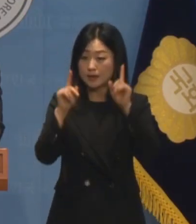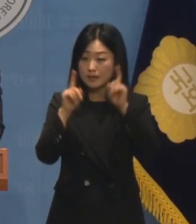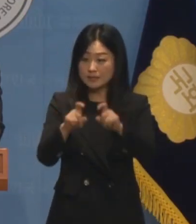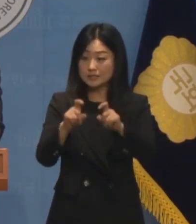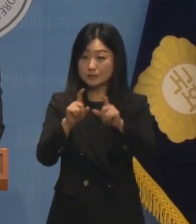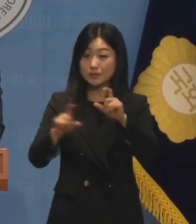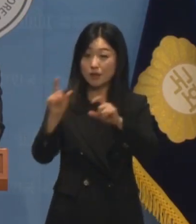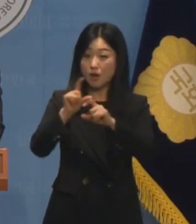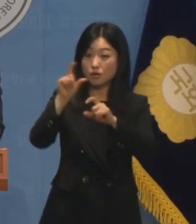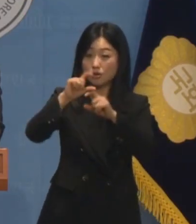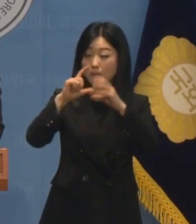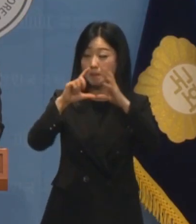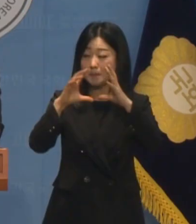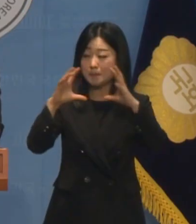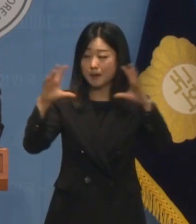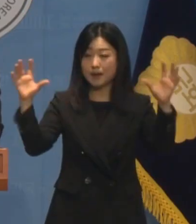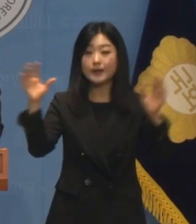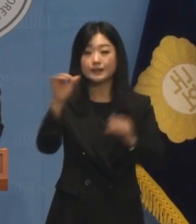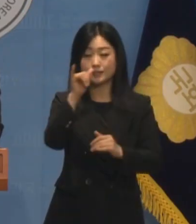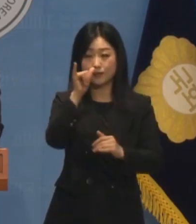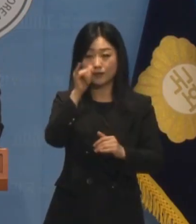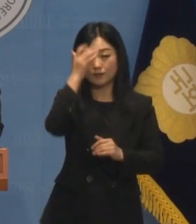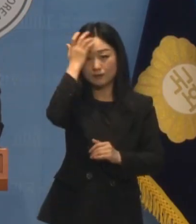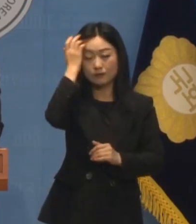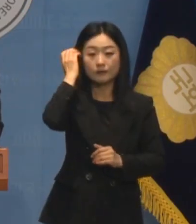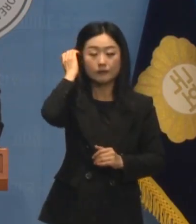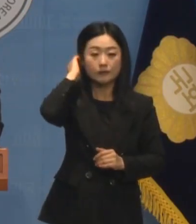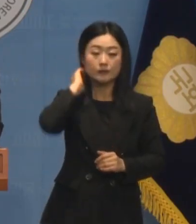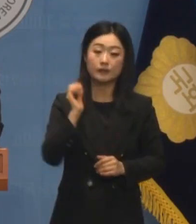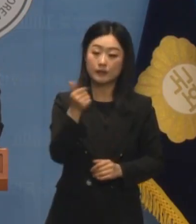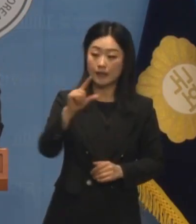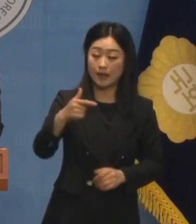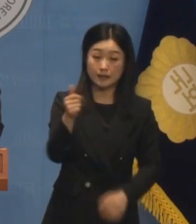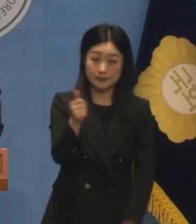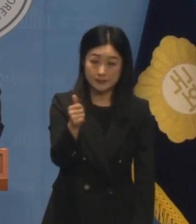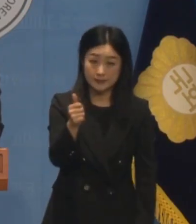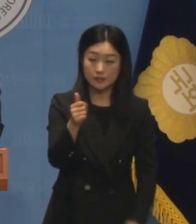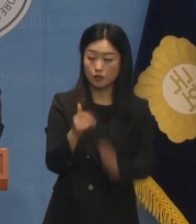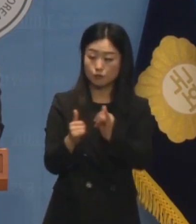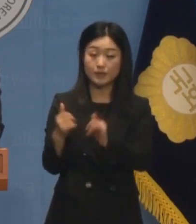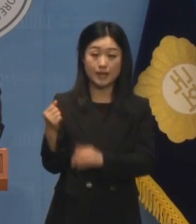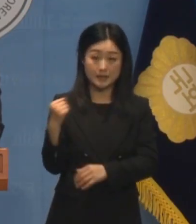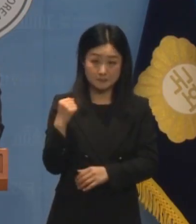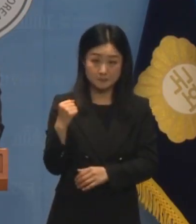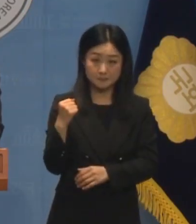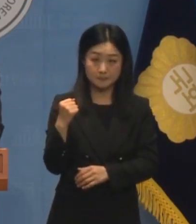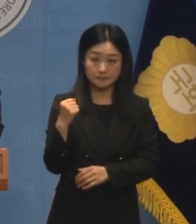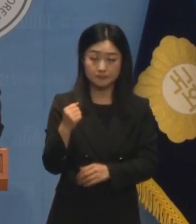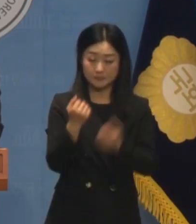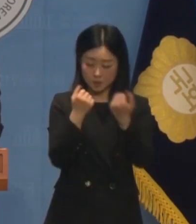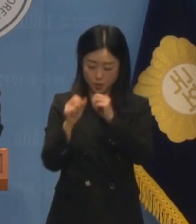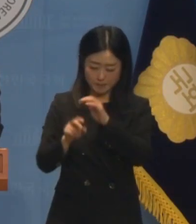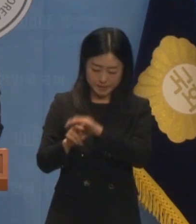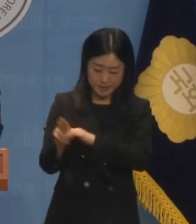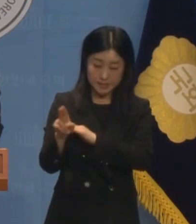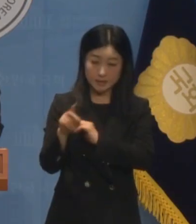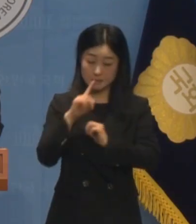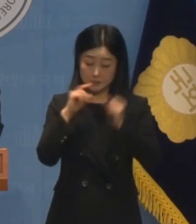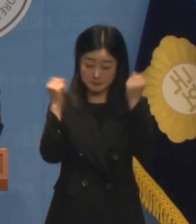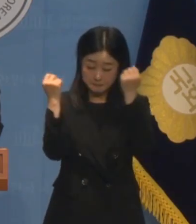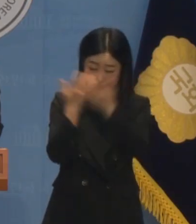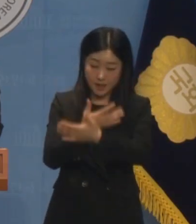더욱 더 키우고 있습니다. 한동훈 대표와 국민의힘이 회피와 물타기로